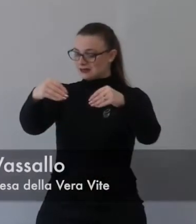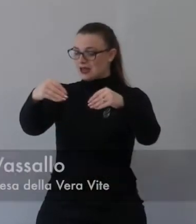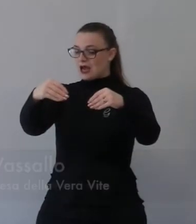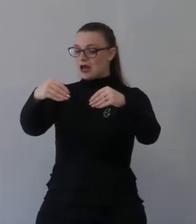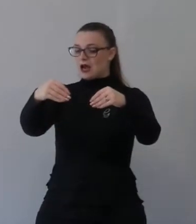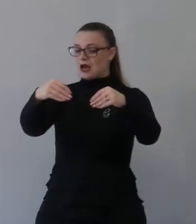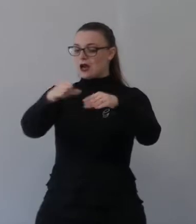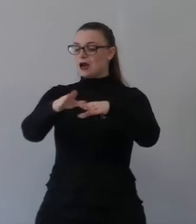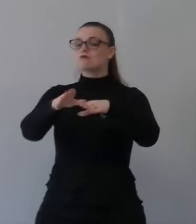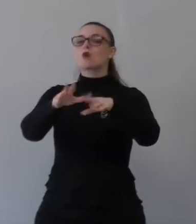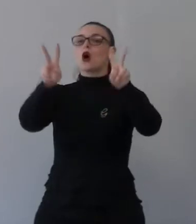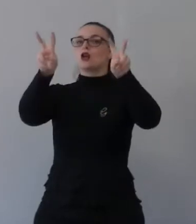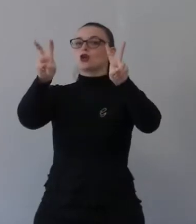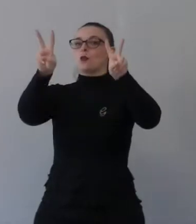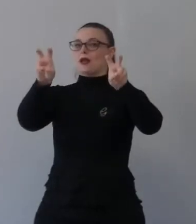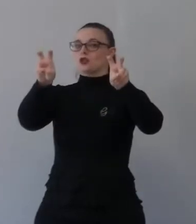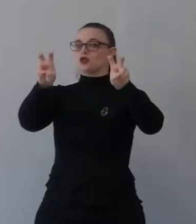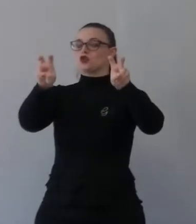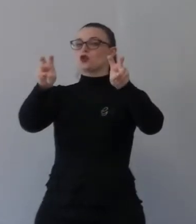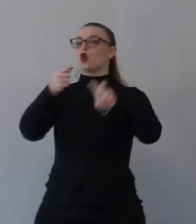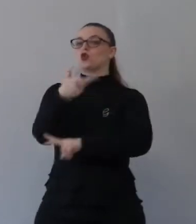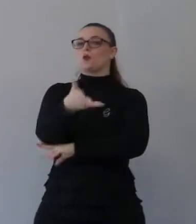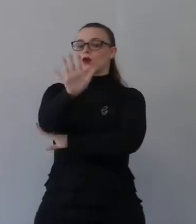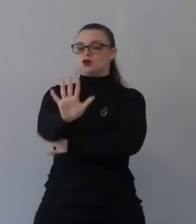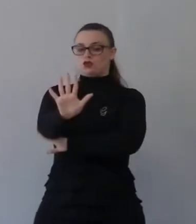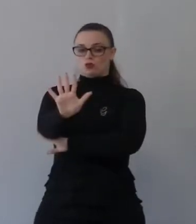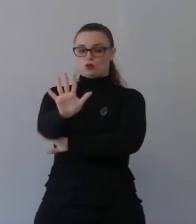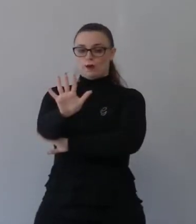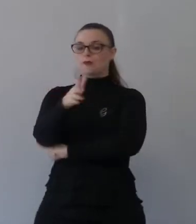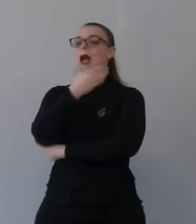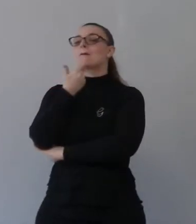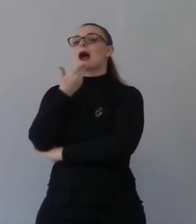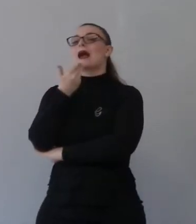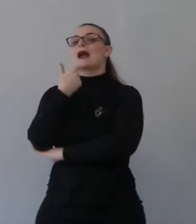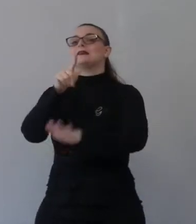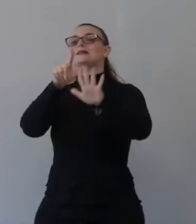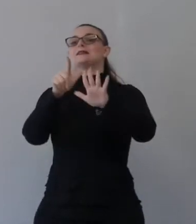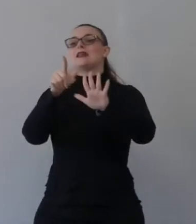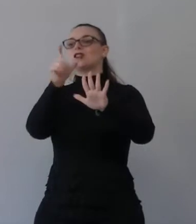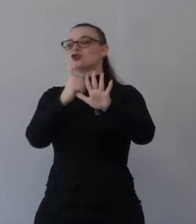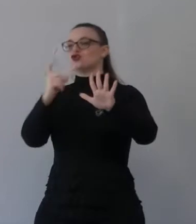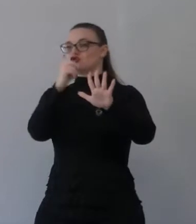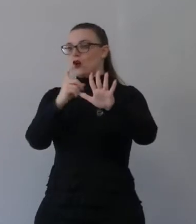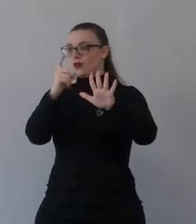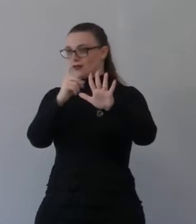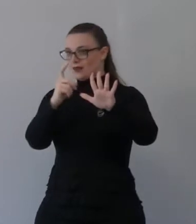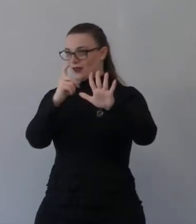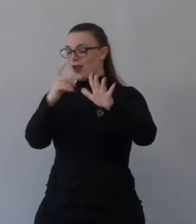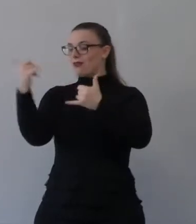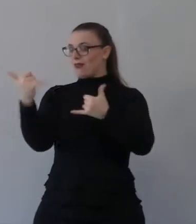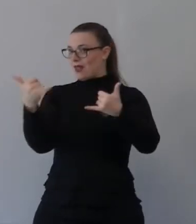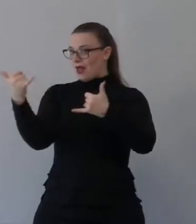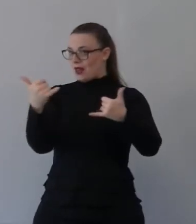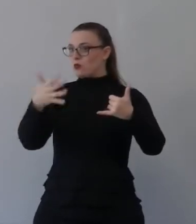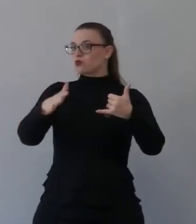di Isaia. Siamo a 7 giorni da Natale e siamo alla fine del libro